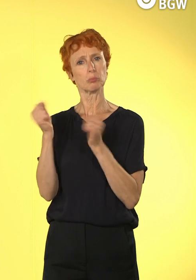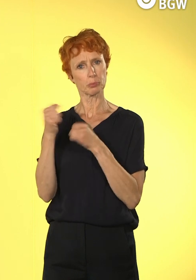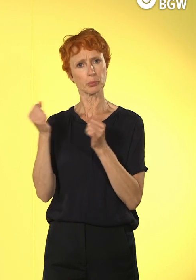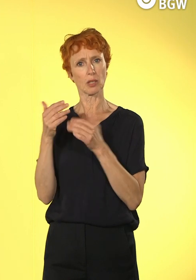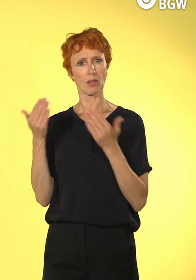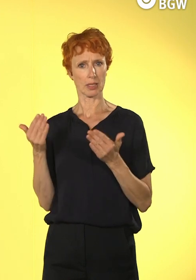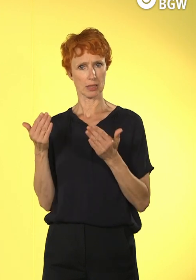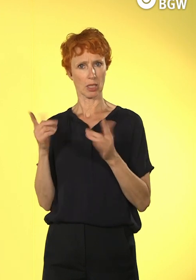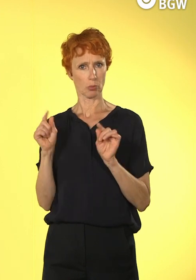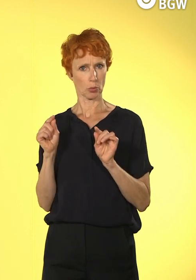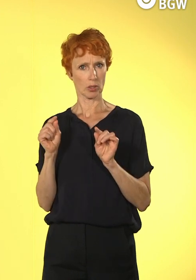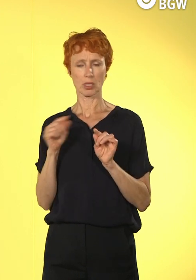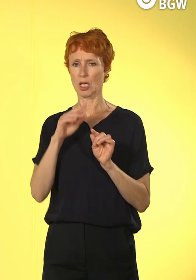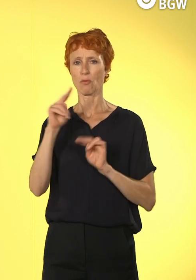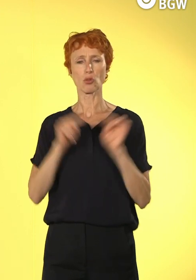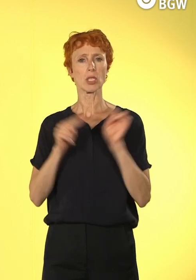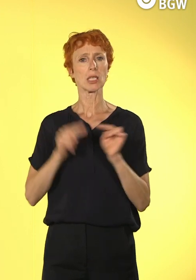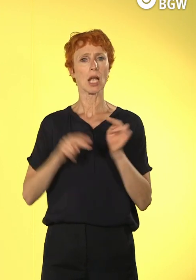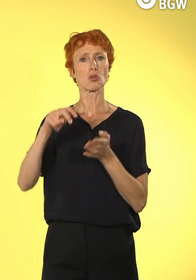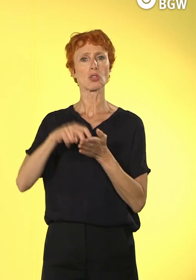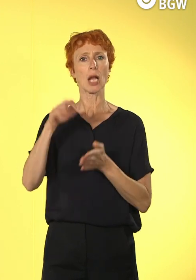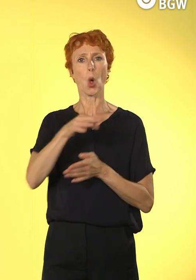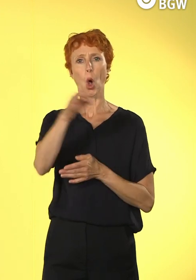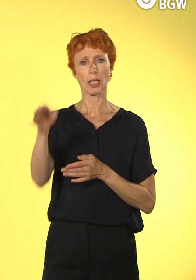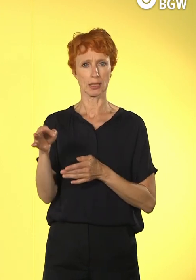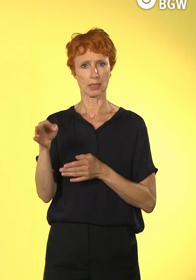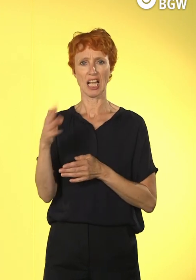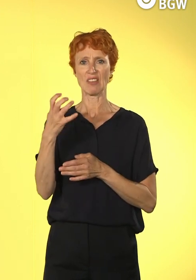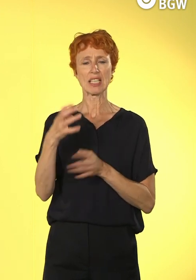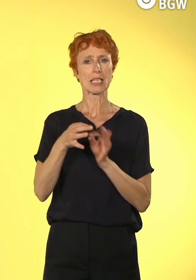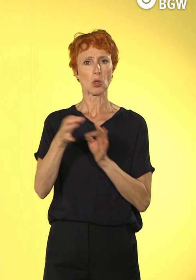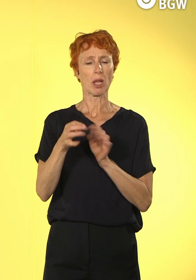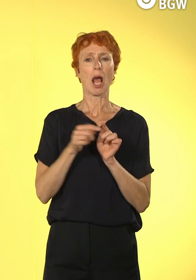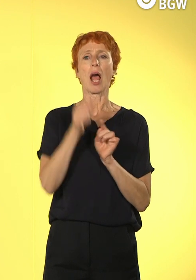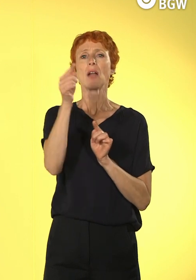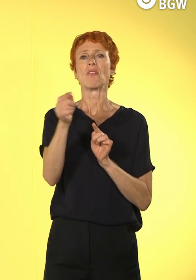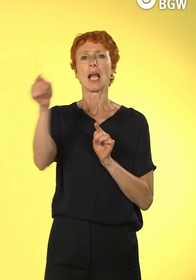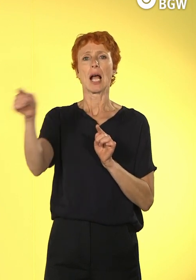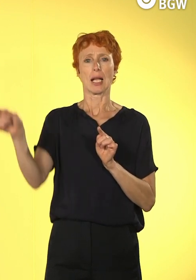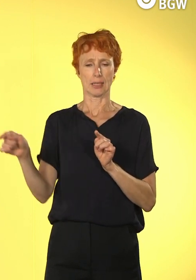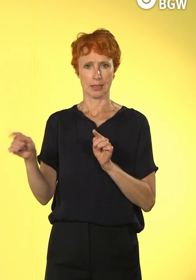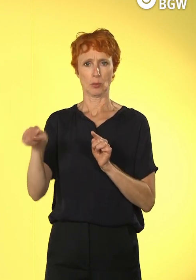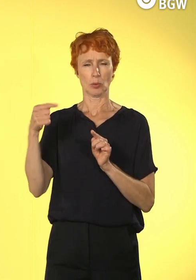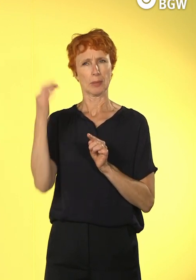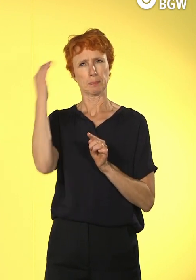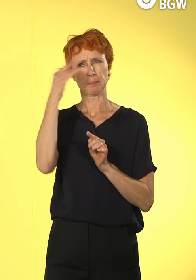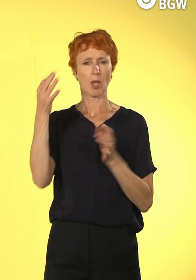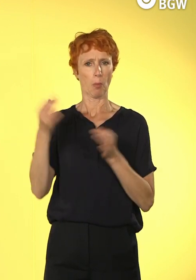Konkurrenzen, wir haben verschiedene Standorte, die über 40 Kilometer verstreut sind, wir wollen verstärkt